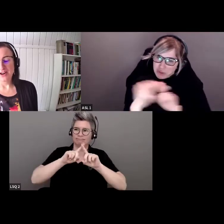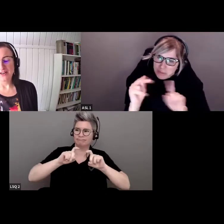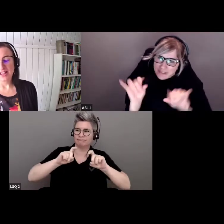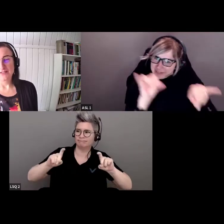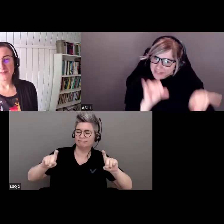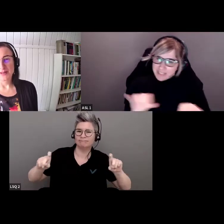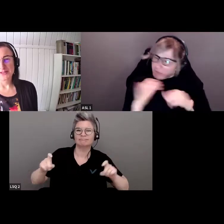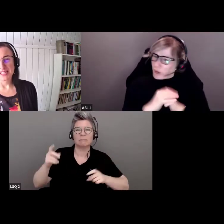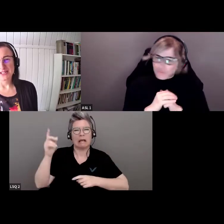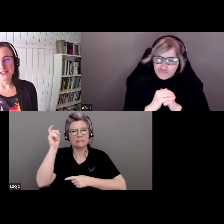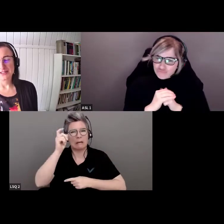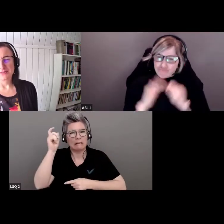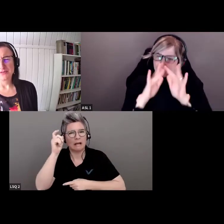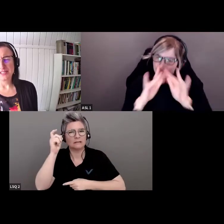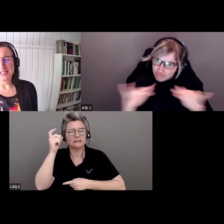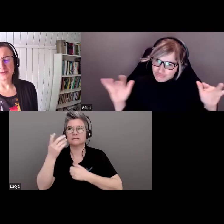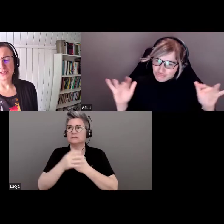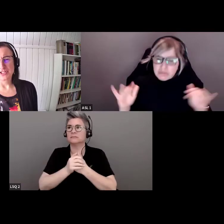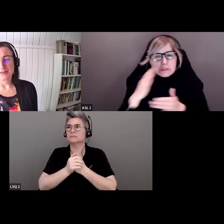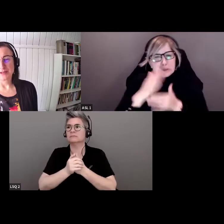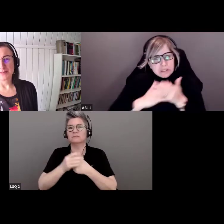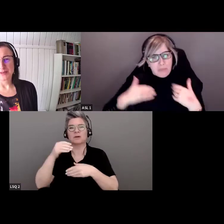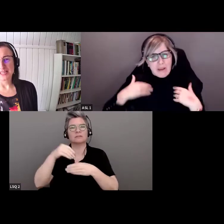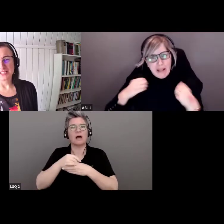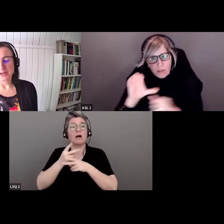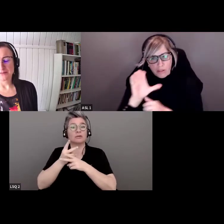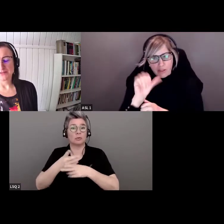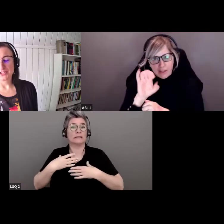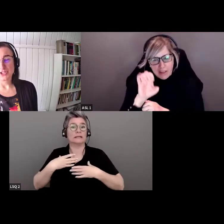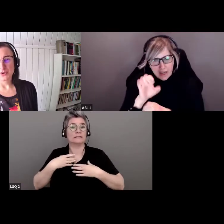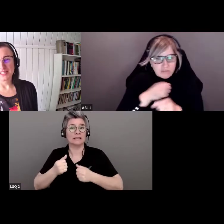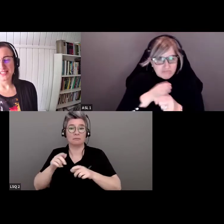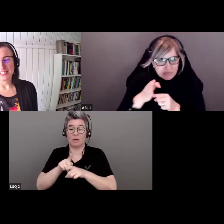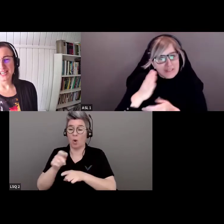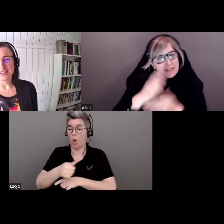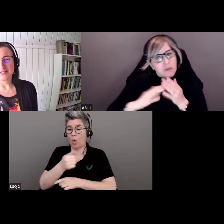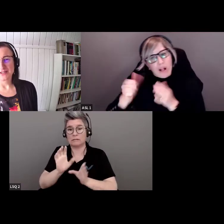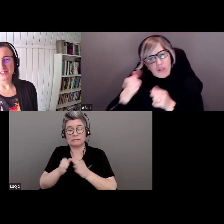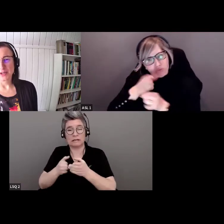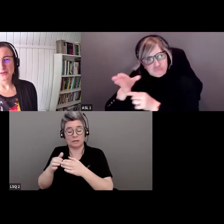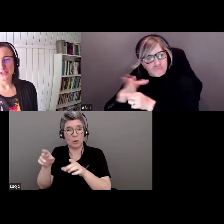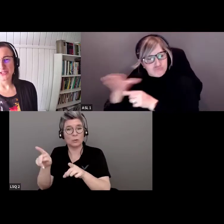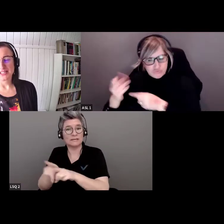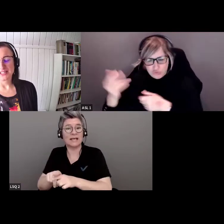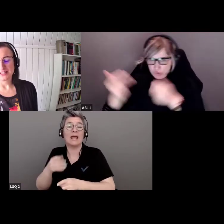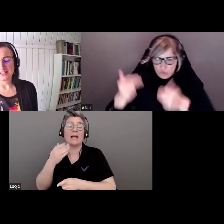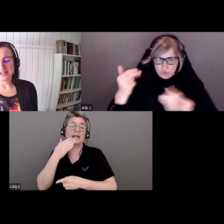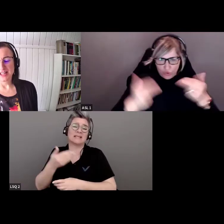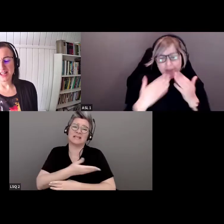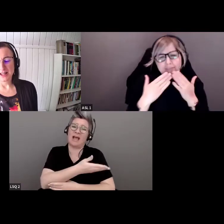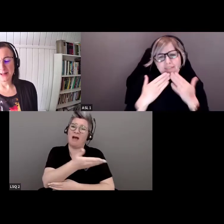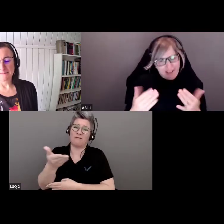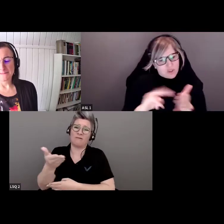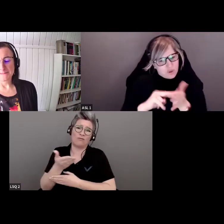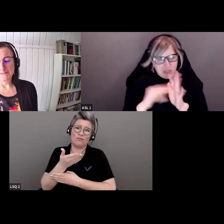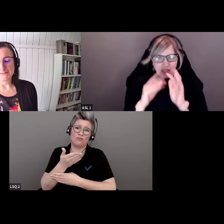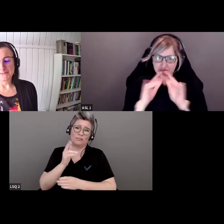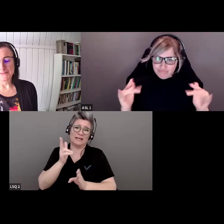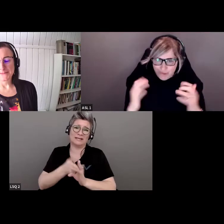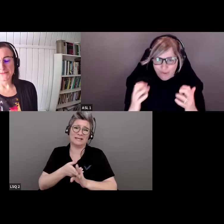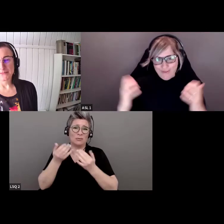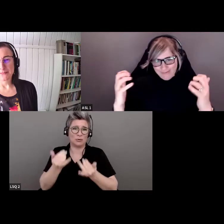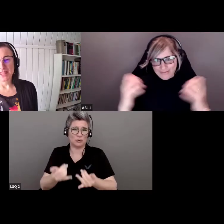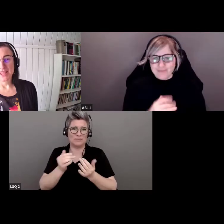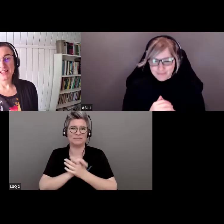voix et d'expérience au sein des soins de santé et d'autres secteurs. Merci à vous tous d'être présents